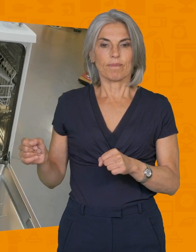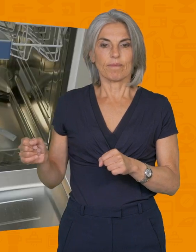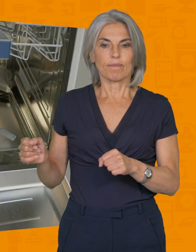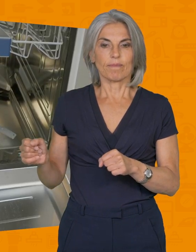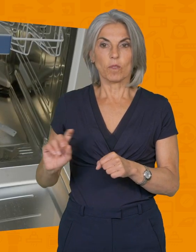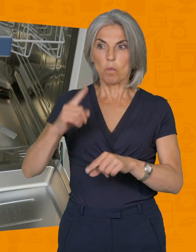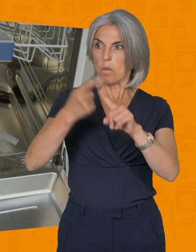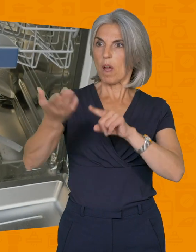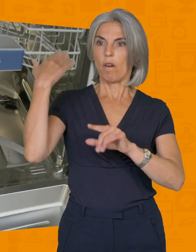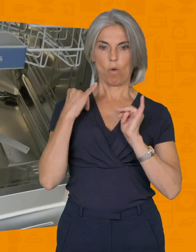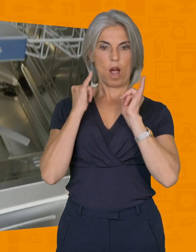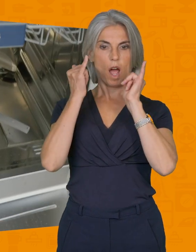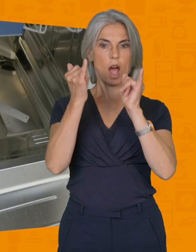Comme la première fois où il a été mis en service,